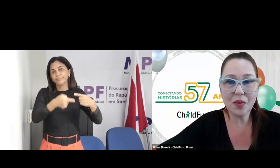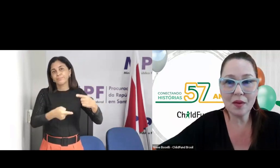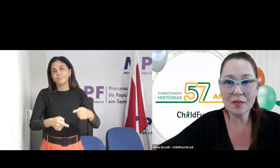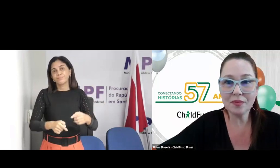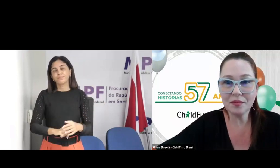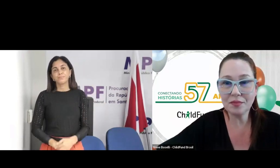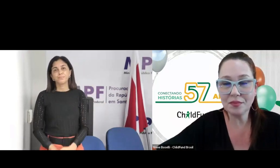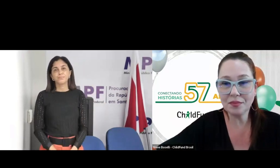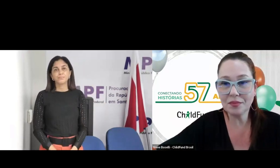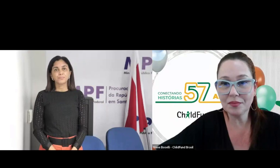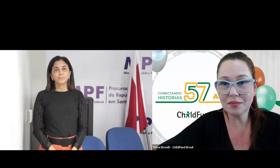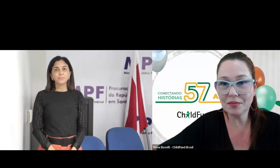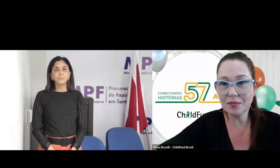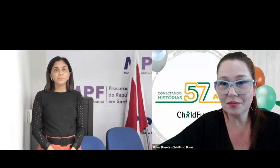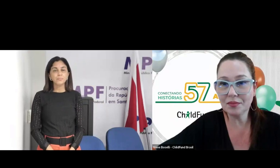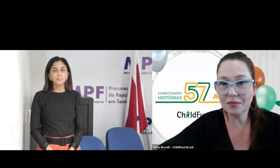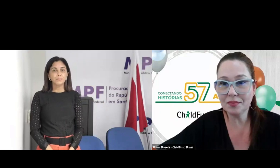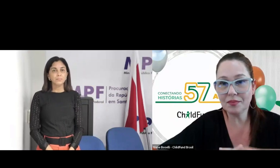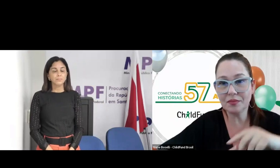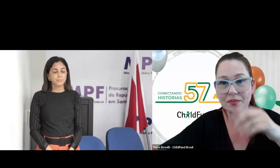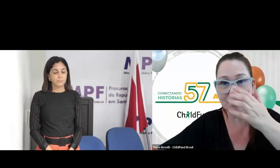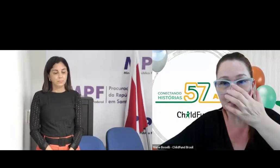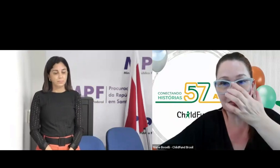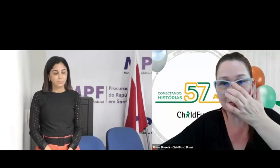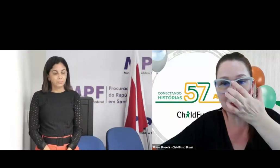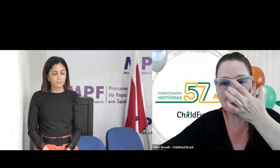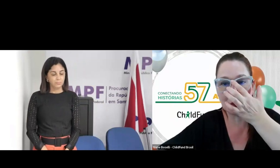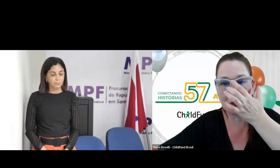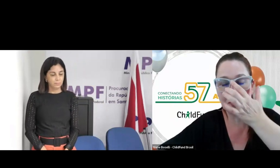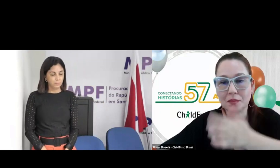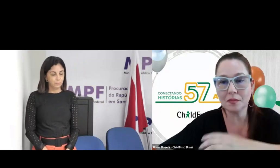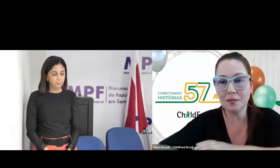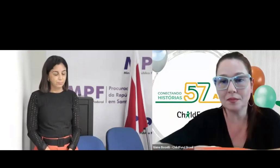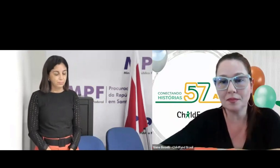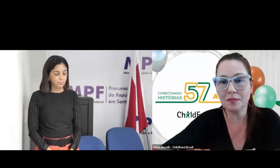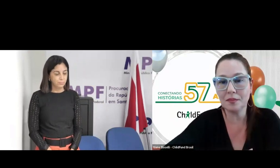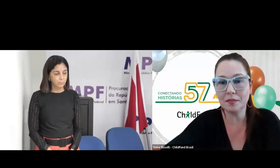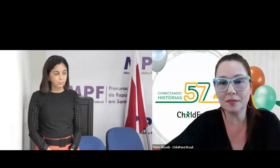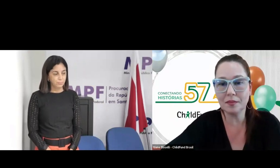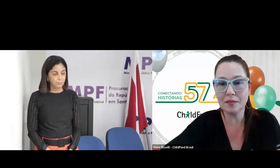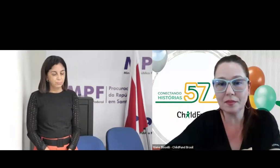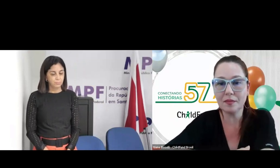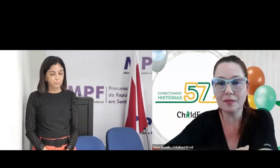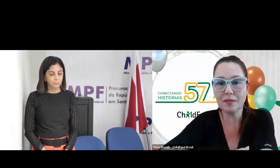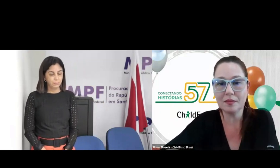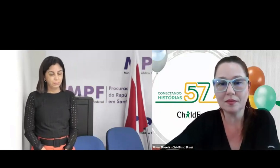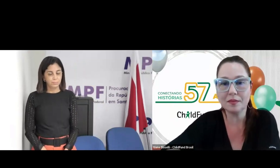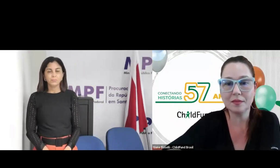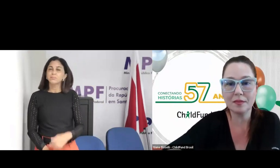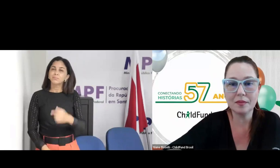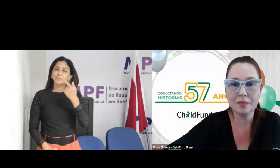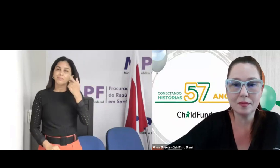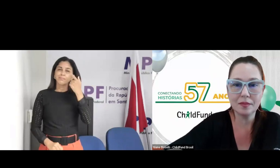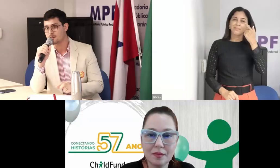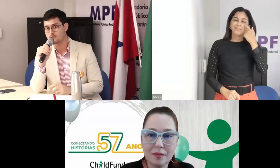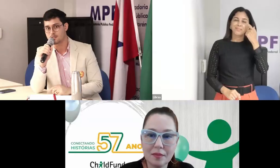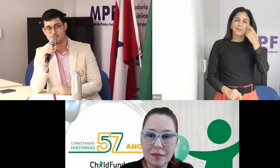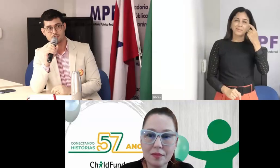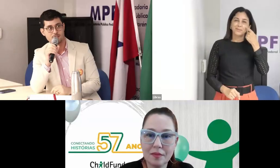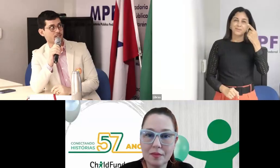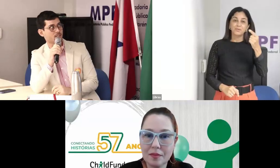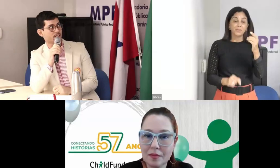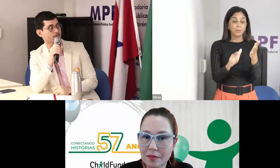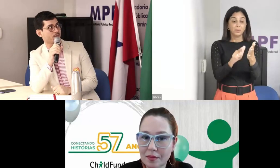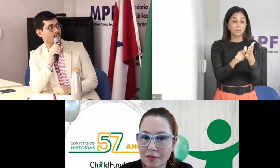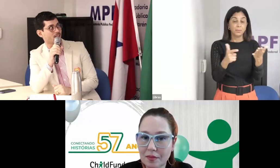Verdade, eu toquei nesse ponto porque geralmente as publicações que são inseridas nas redes sociais das escolas, elas levam